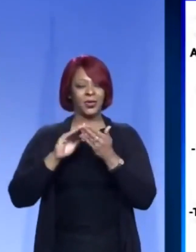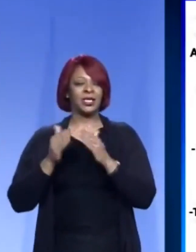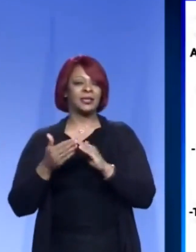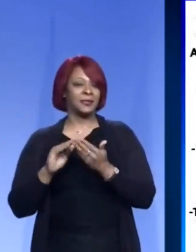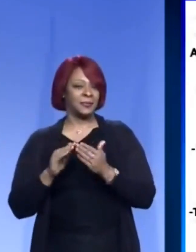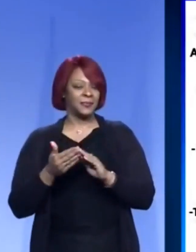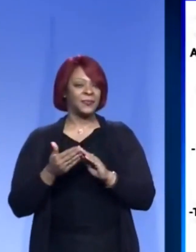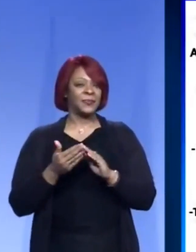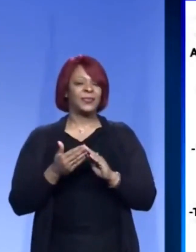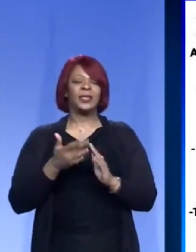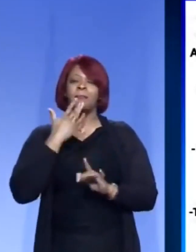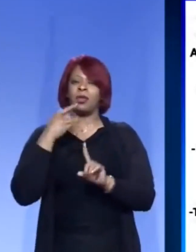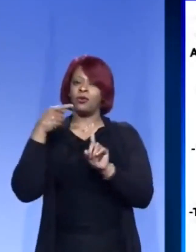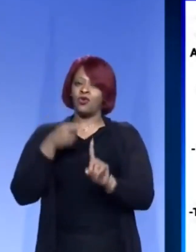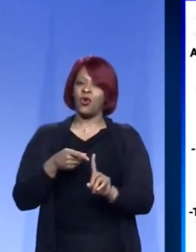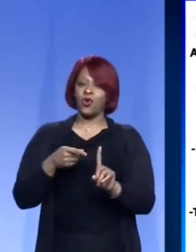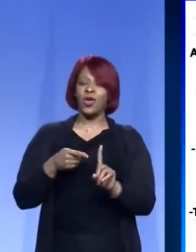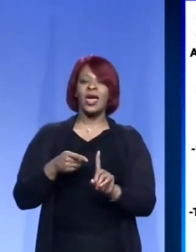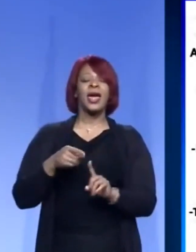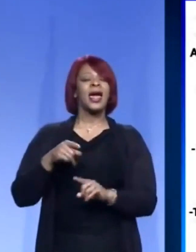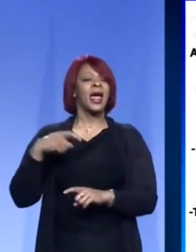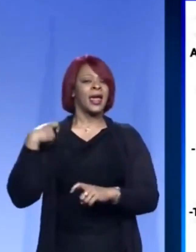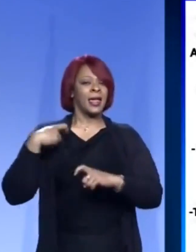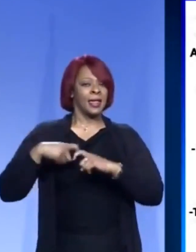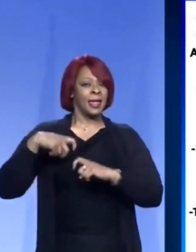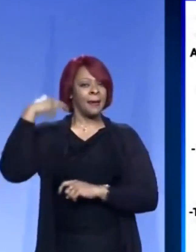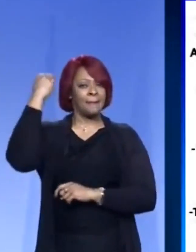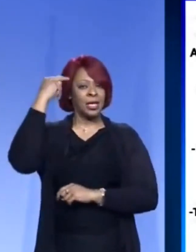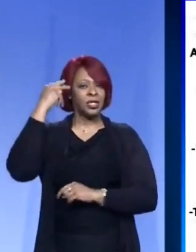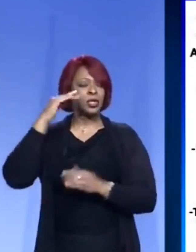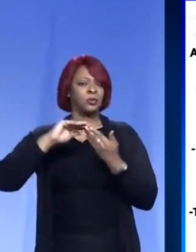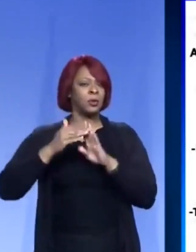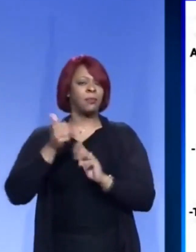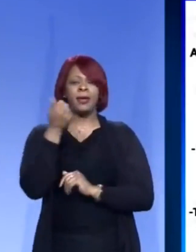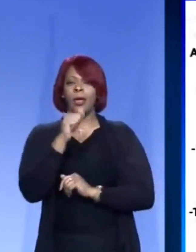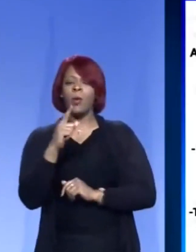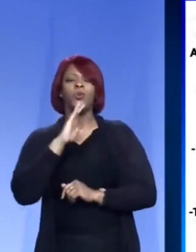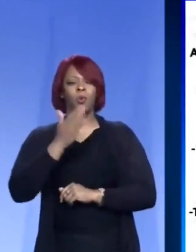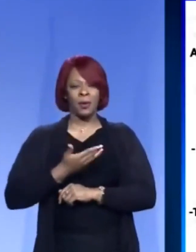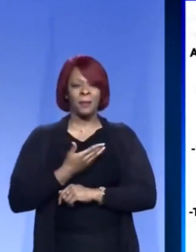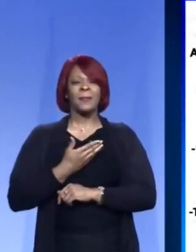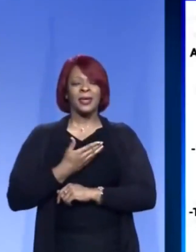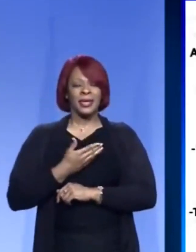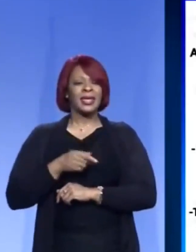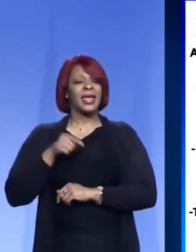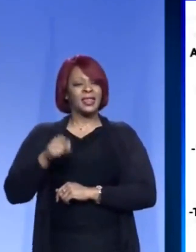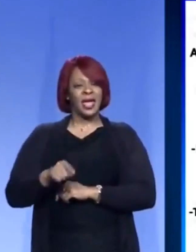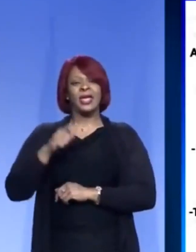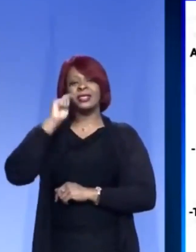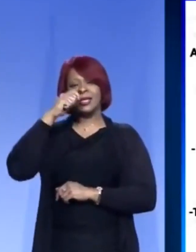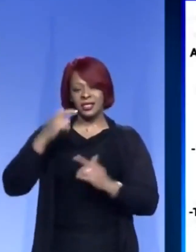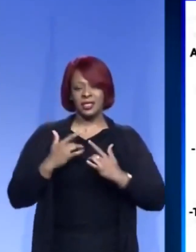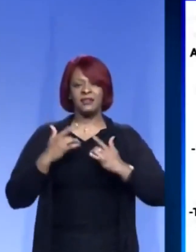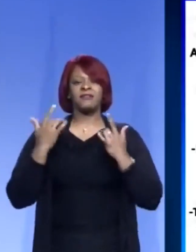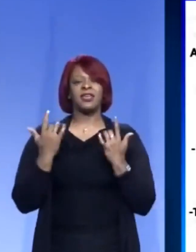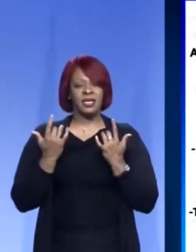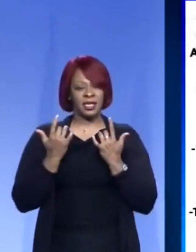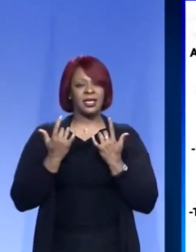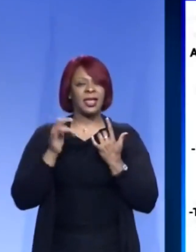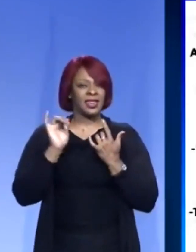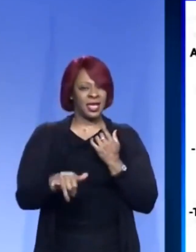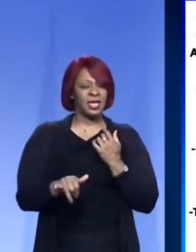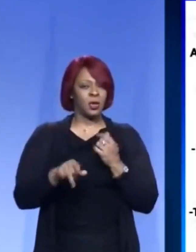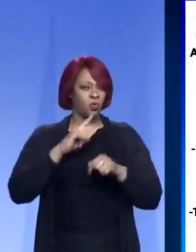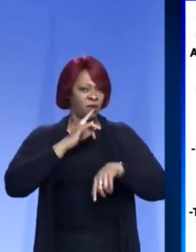presentar ningún síntoma, no dude entonces en venir y unirse a nosotros para este evento de pruebas de diagnóstico. Los resultados los